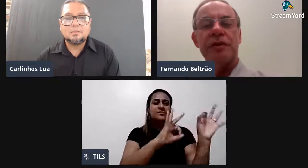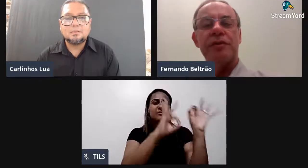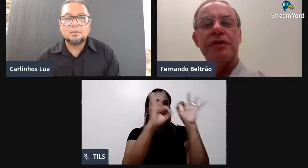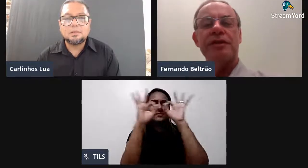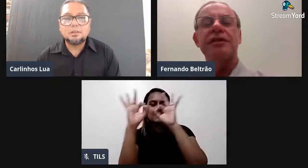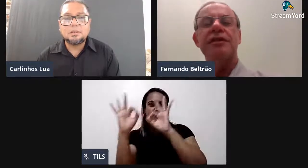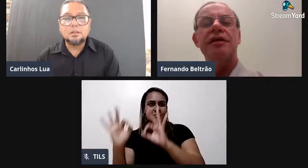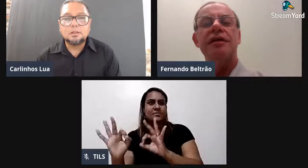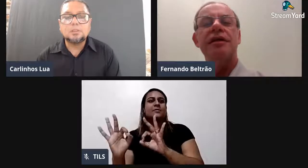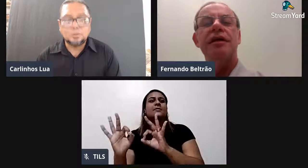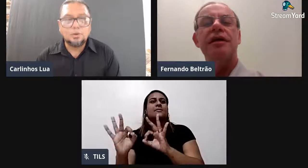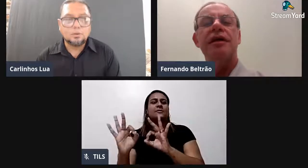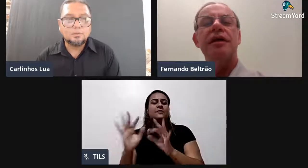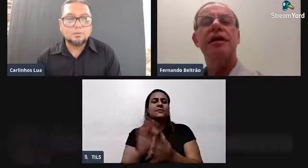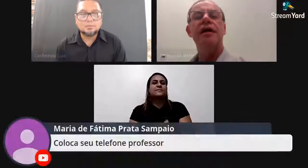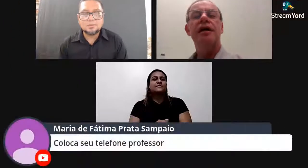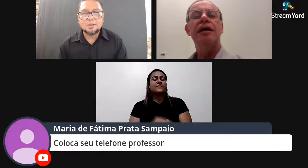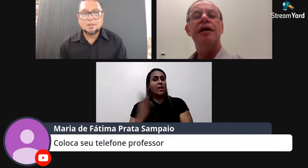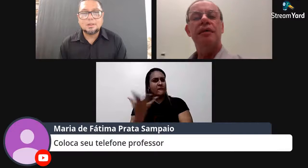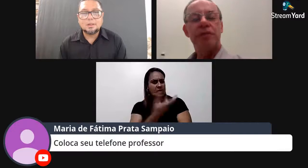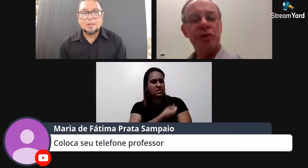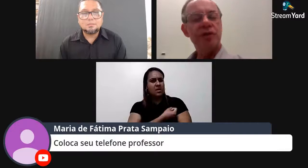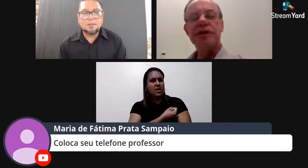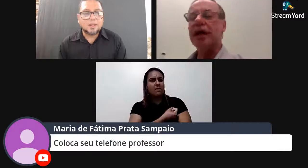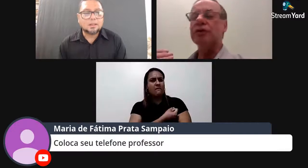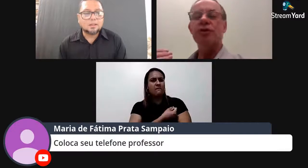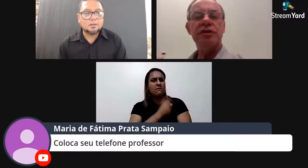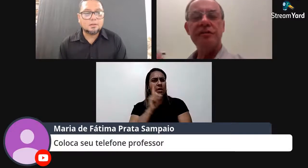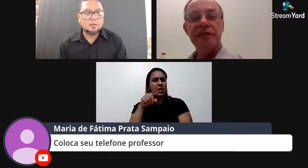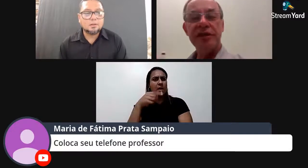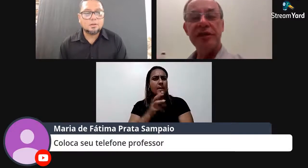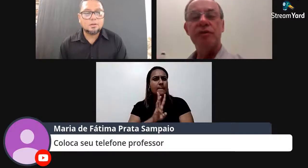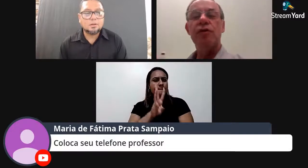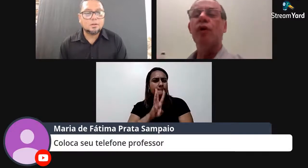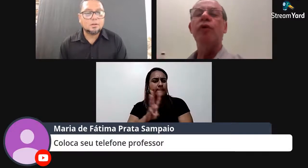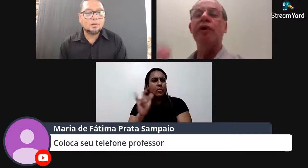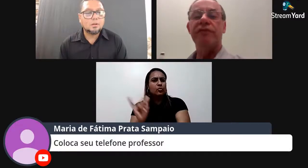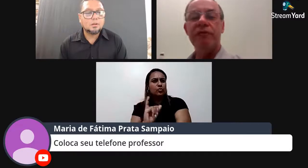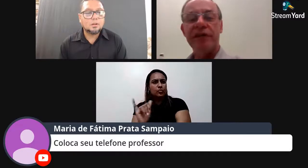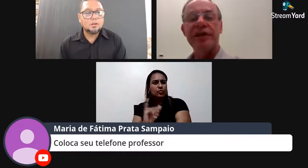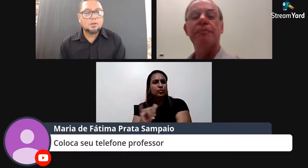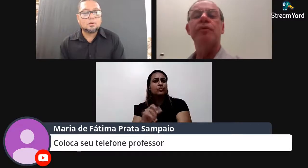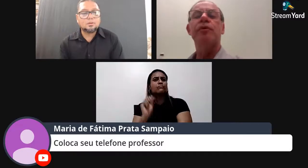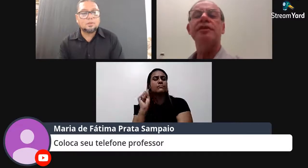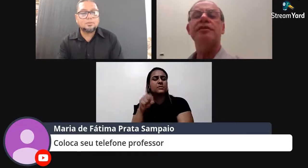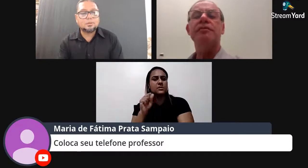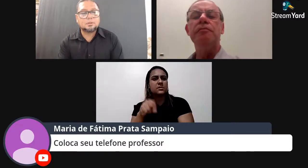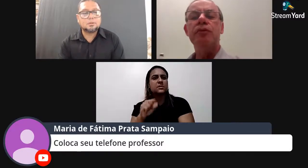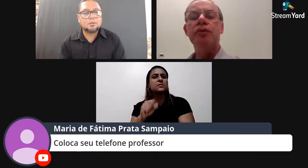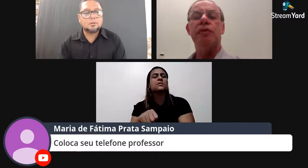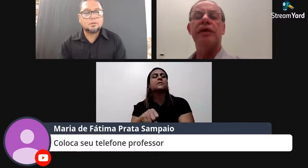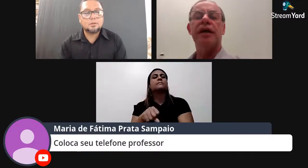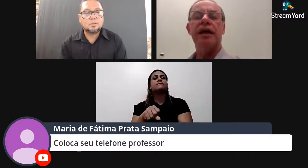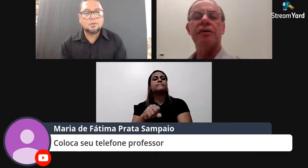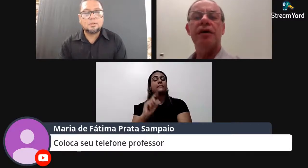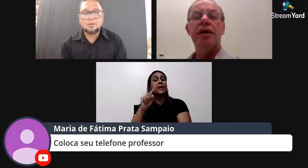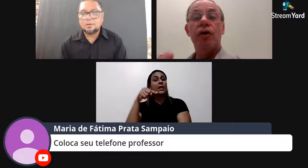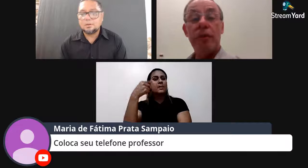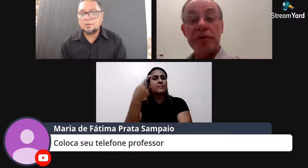depois? Isso Pronto a todos que viram ou que vão ver depois muito obrigado o meu